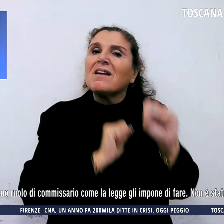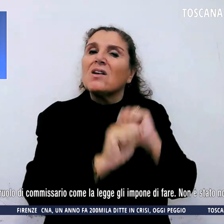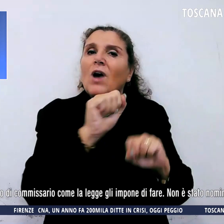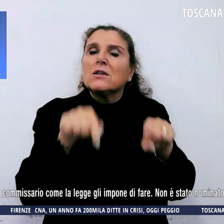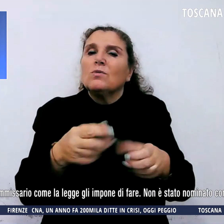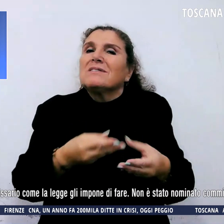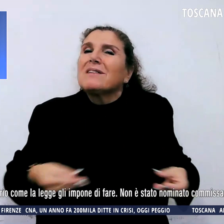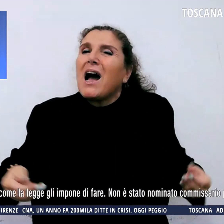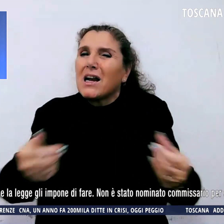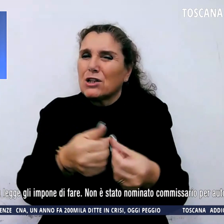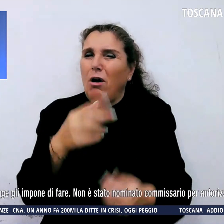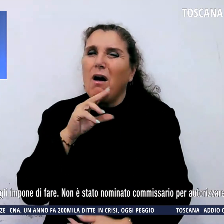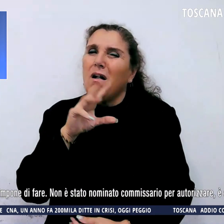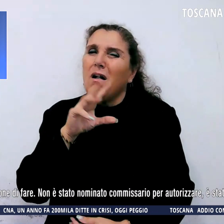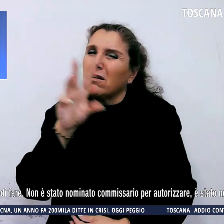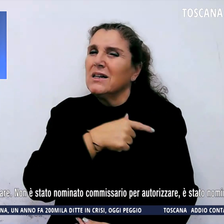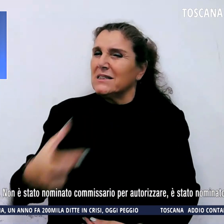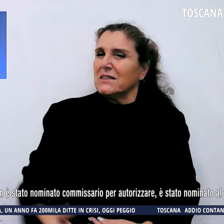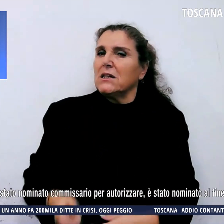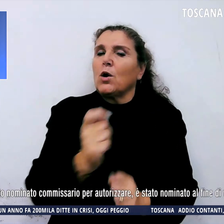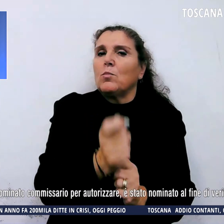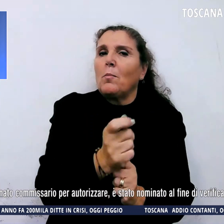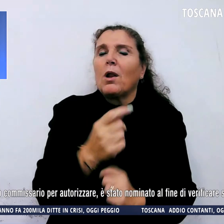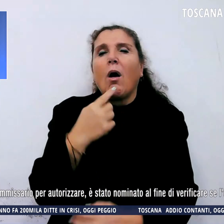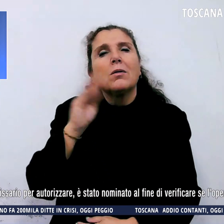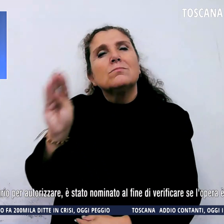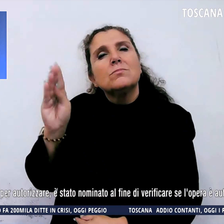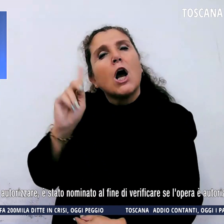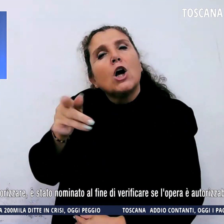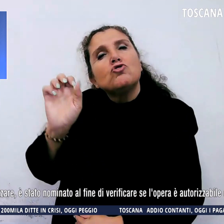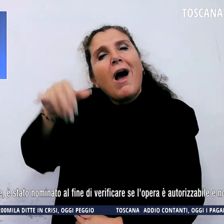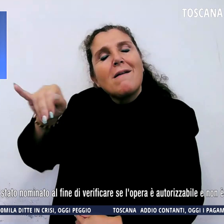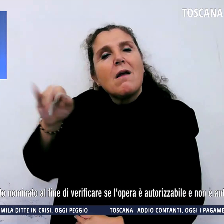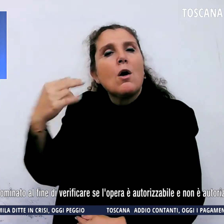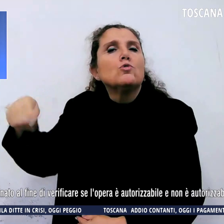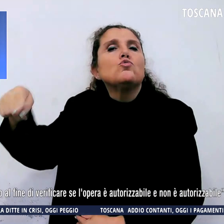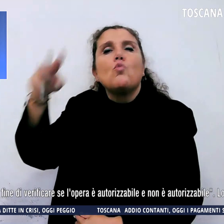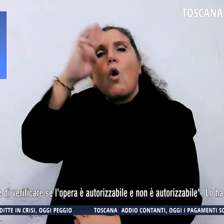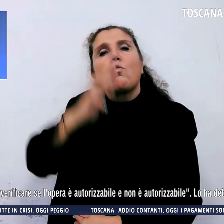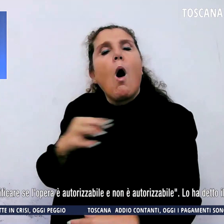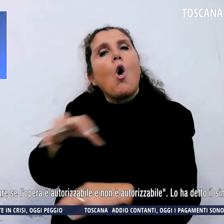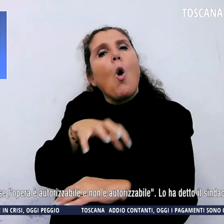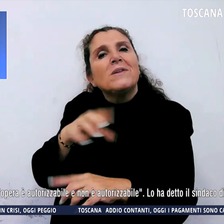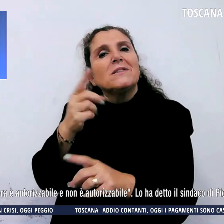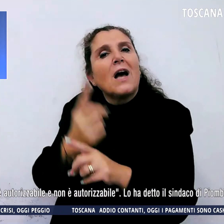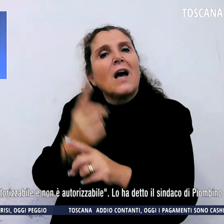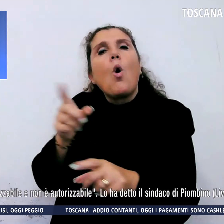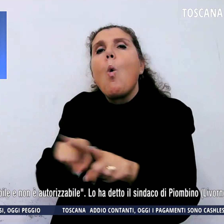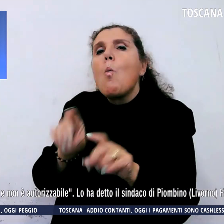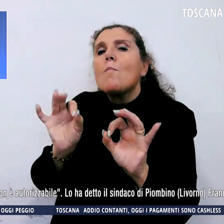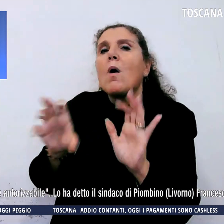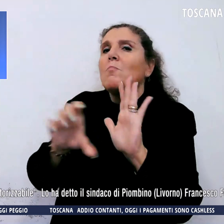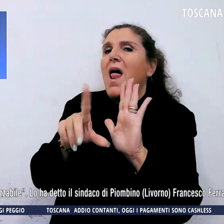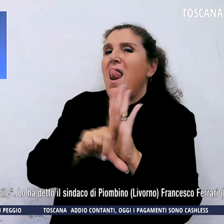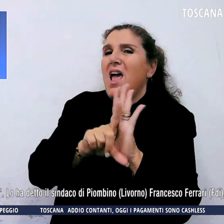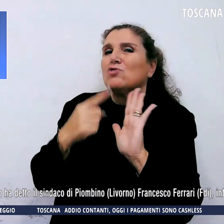il sindaco di Piombino. A Gianni chiedo di ricoprire il suo ruolo di commissario come la legge gli impone di fare. Non